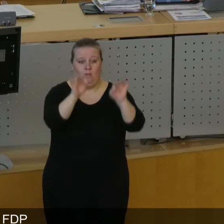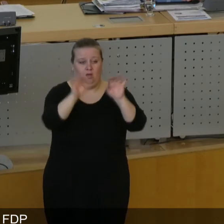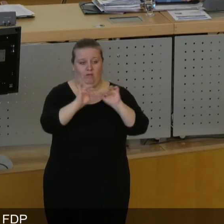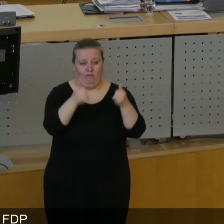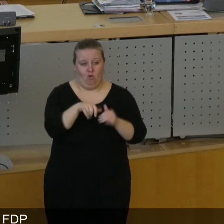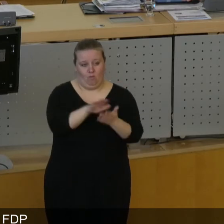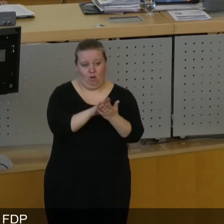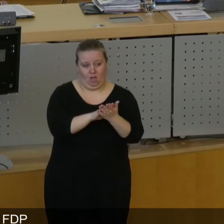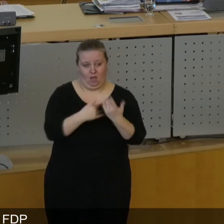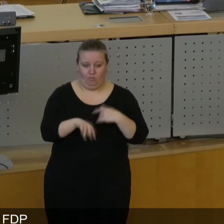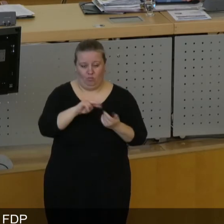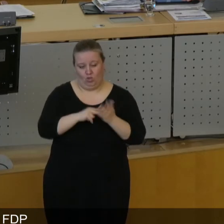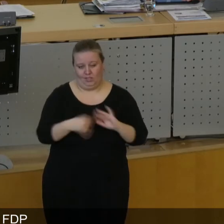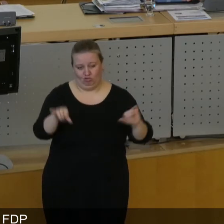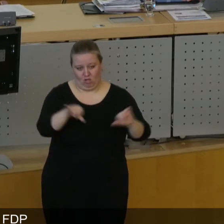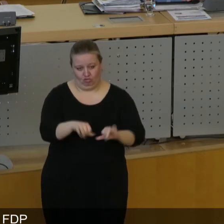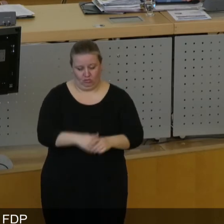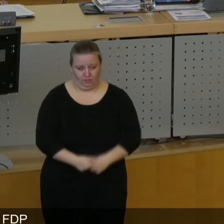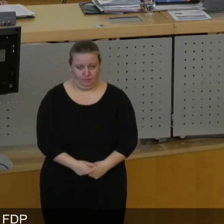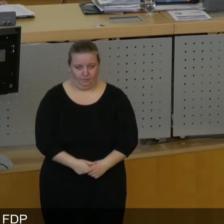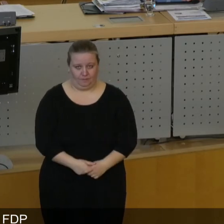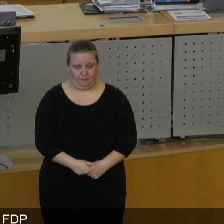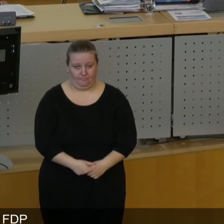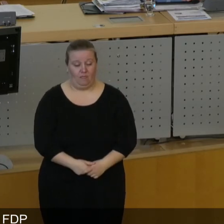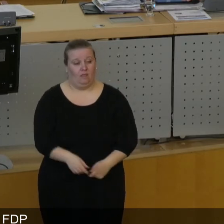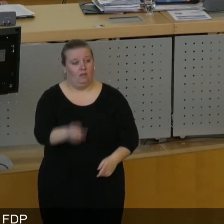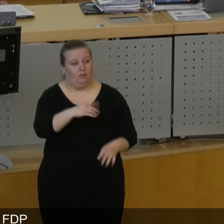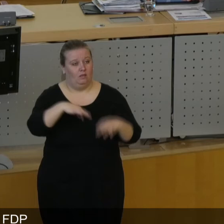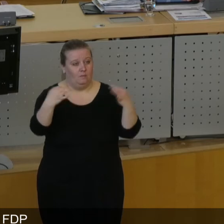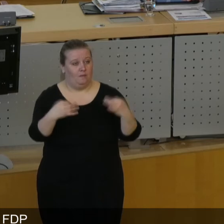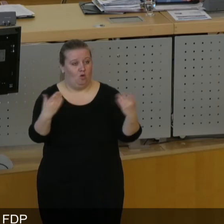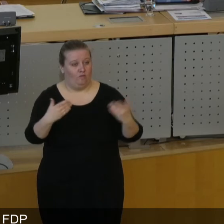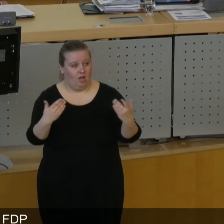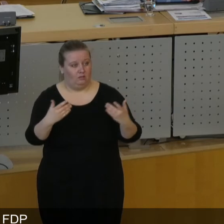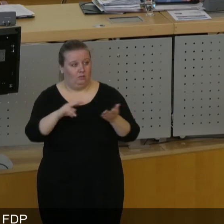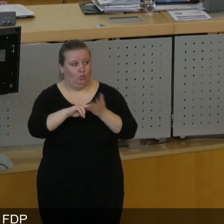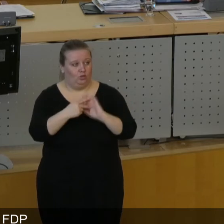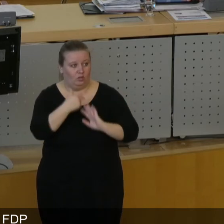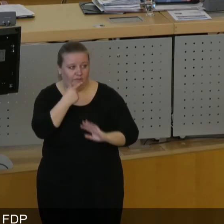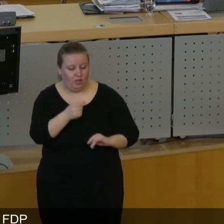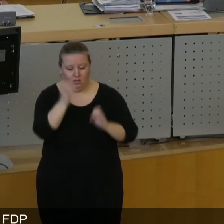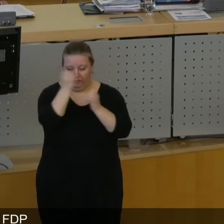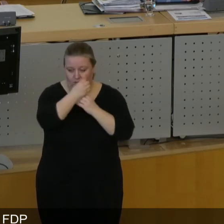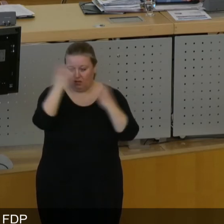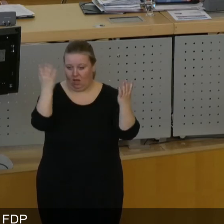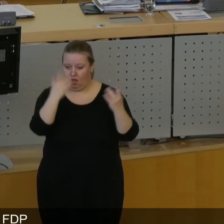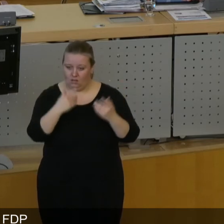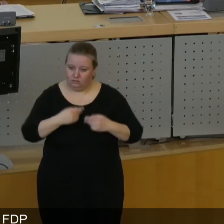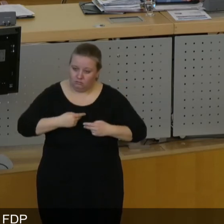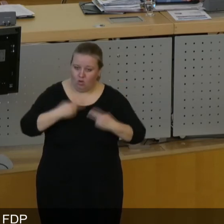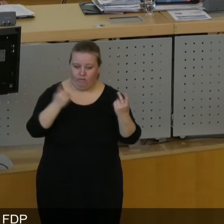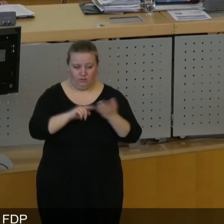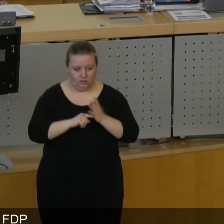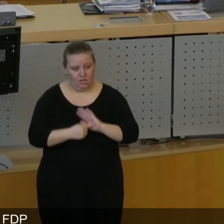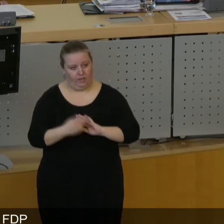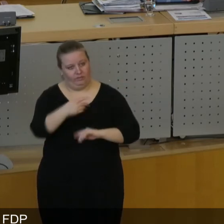unguter Politik. Was wir brauchen, ist der politische Wille, der klar erkennbare und geäußerte politische